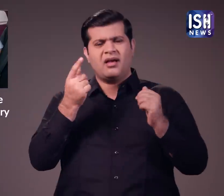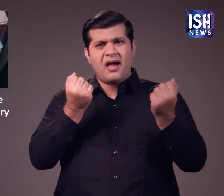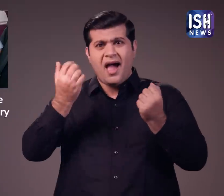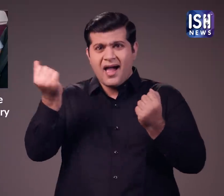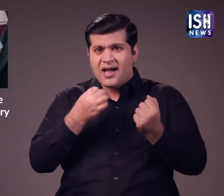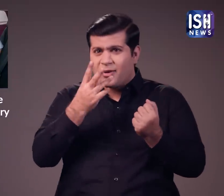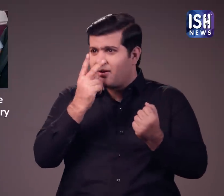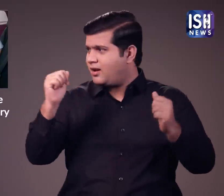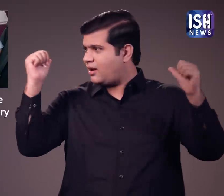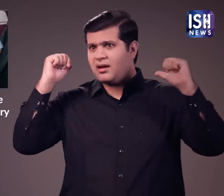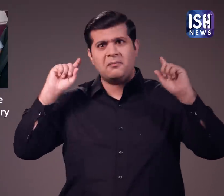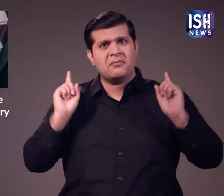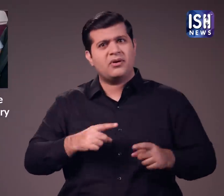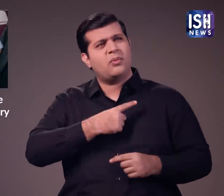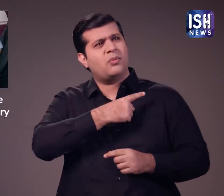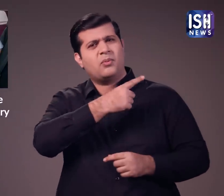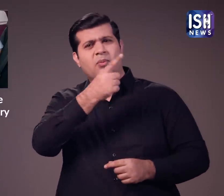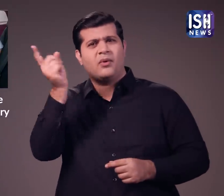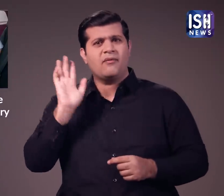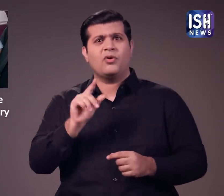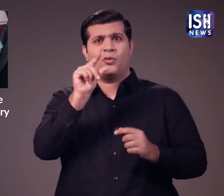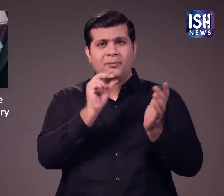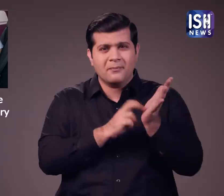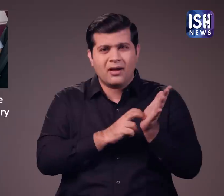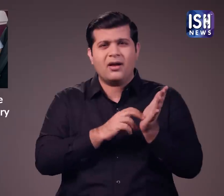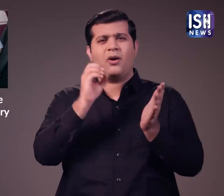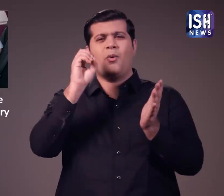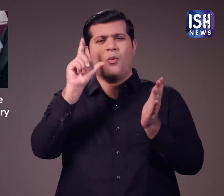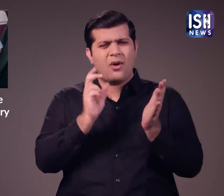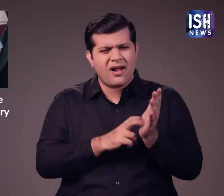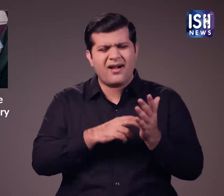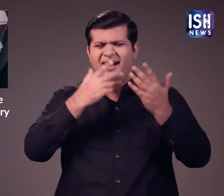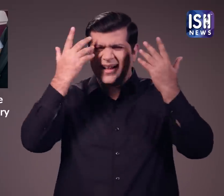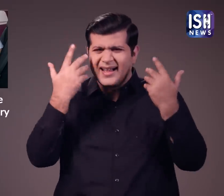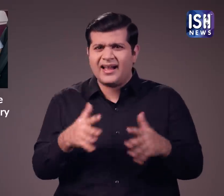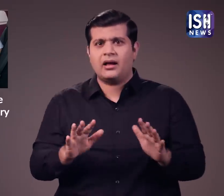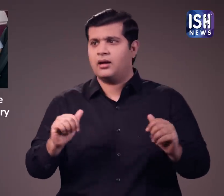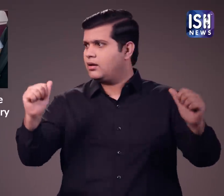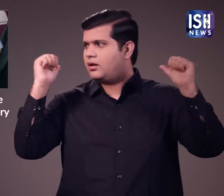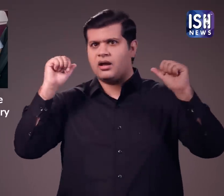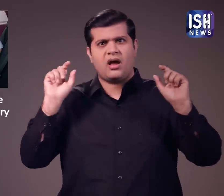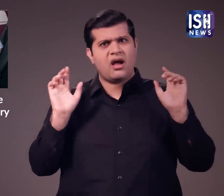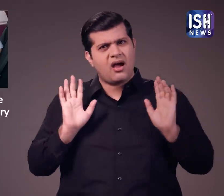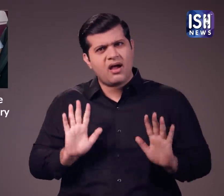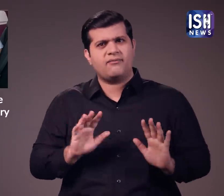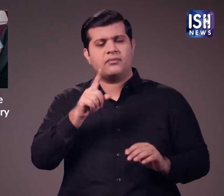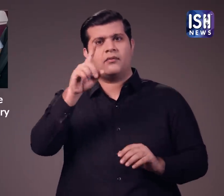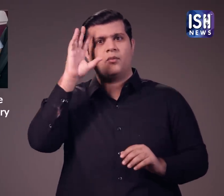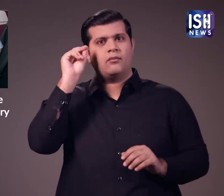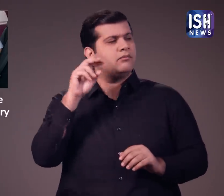सभी नहीं कारों में पीछे की सीटों में सीट बेल्ट होते है जिन में उबर और ओला जैसे फ्लीट कैप वाली कारे भी शामिल है आप